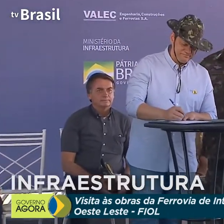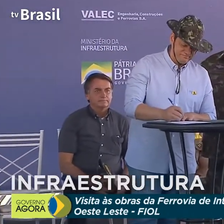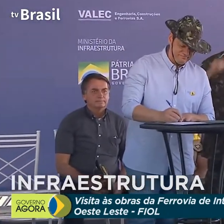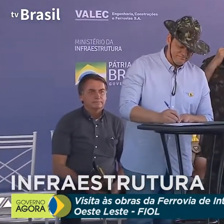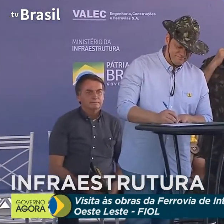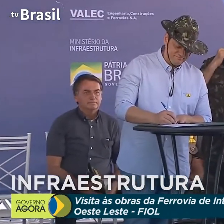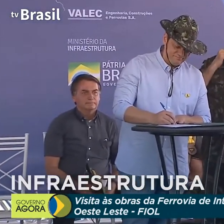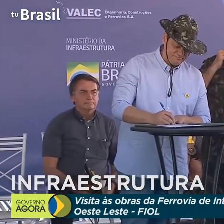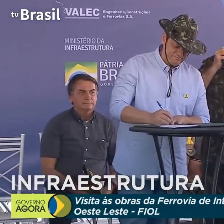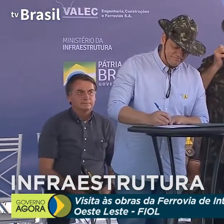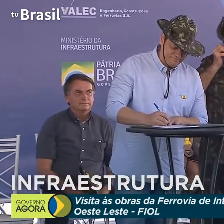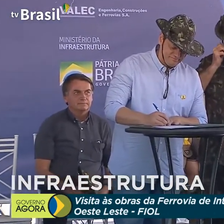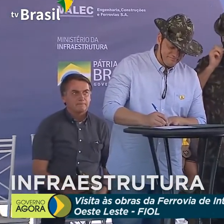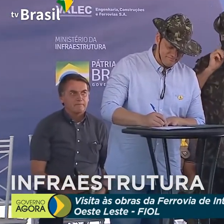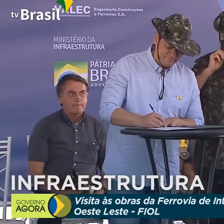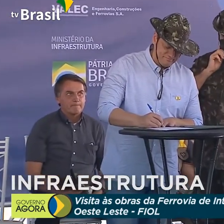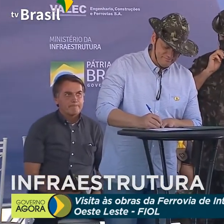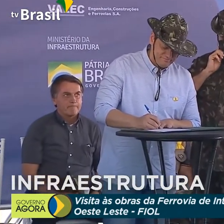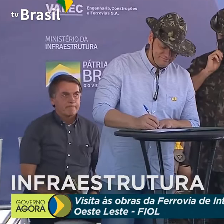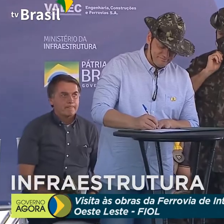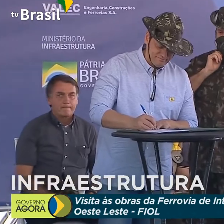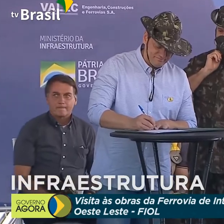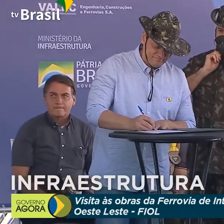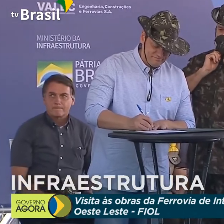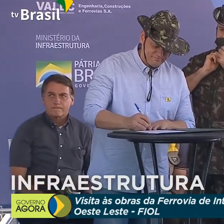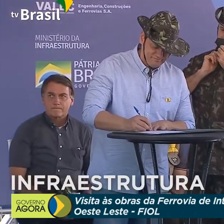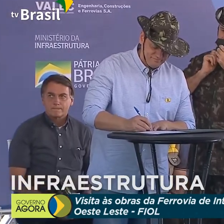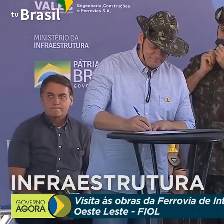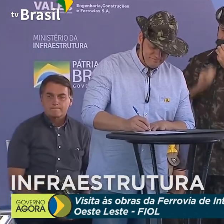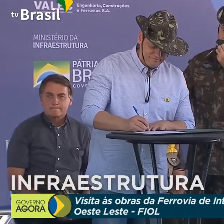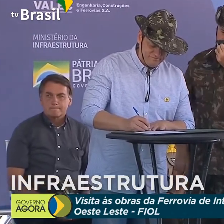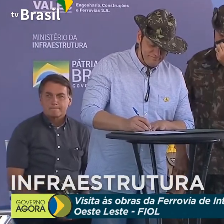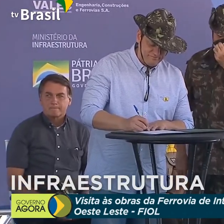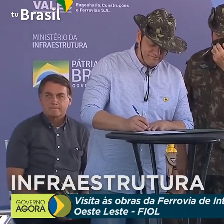tchau. tchau.